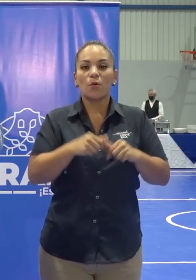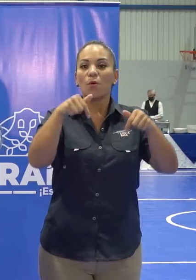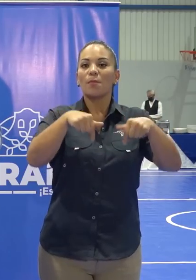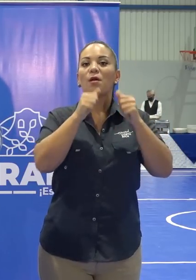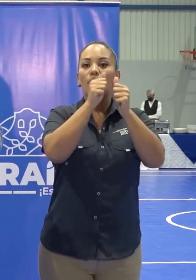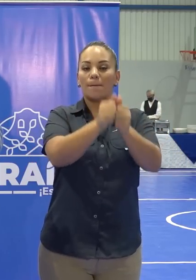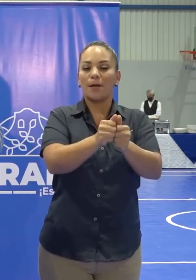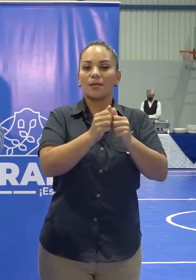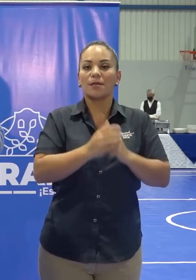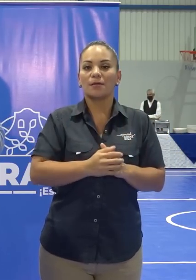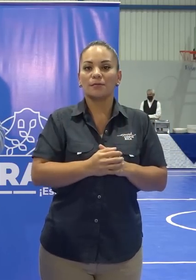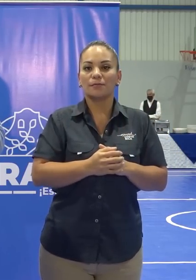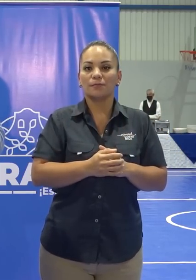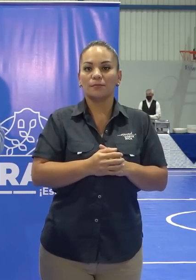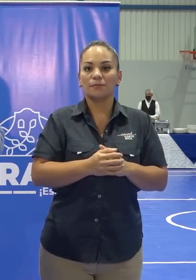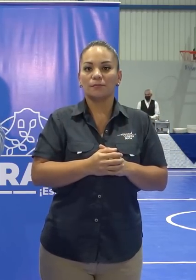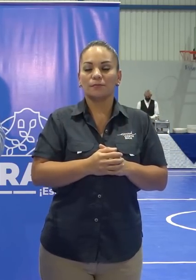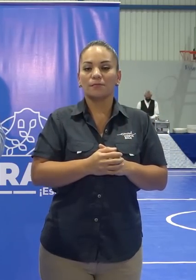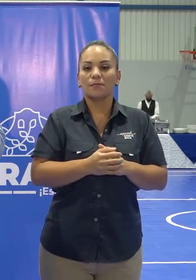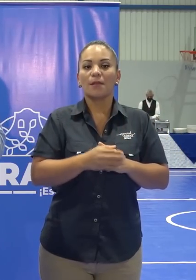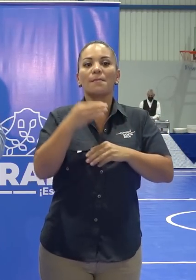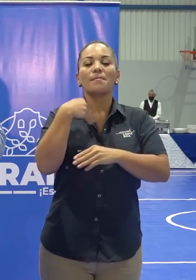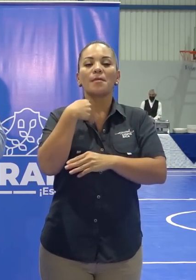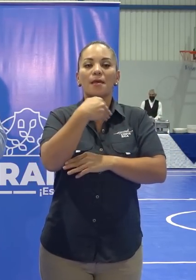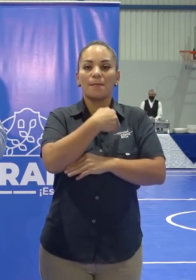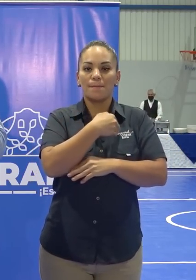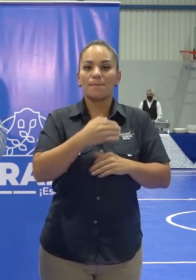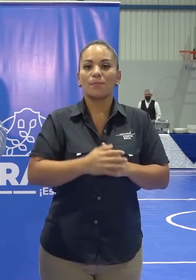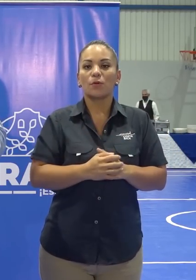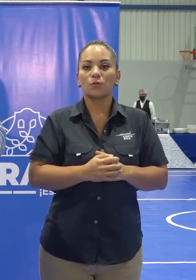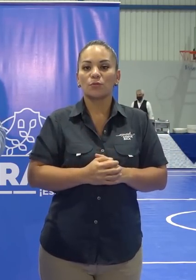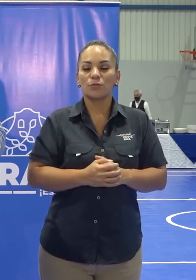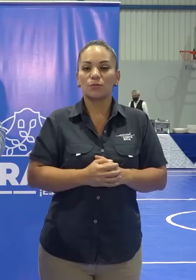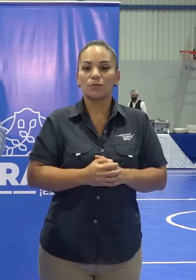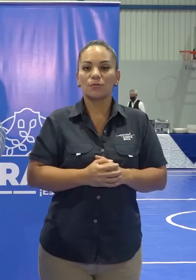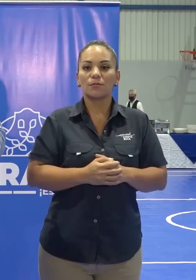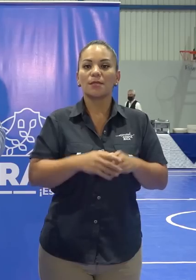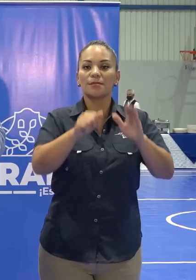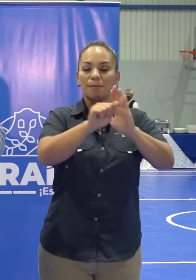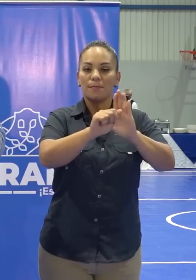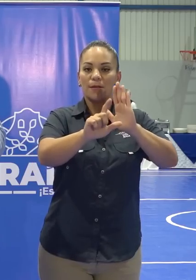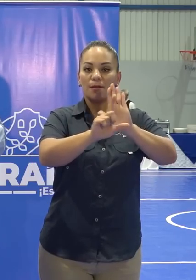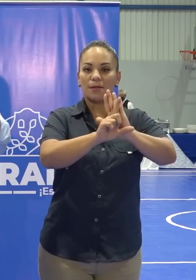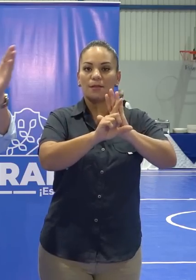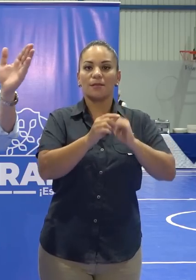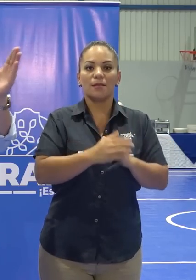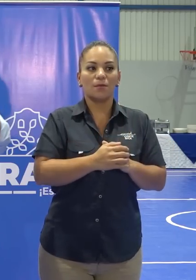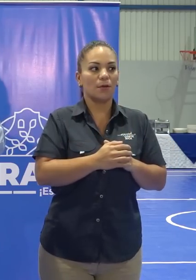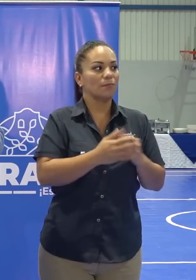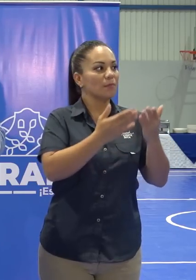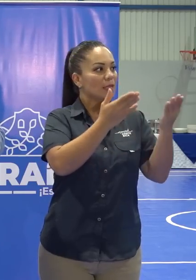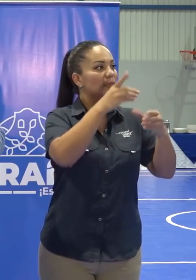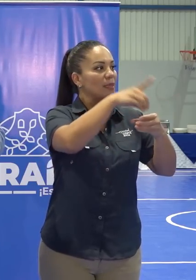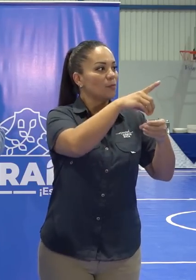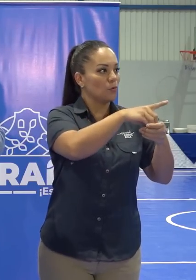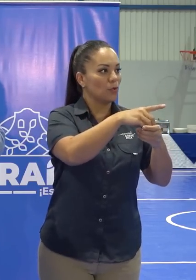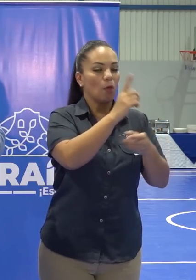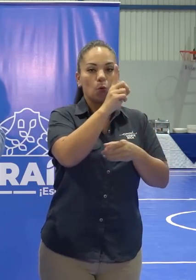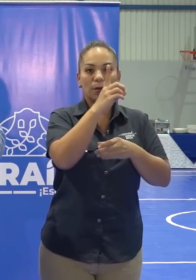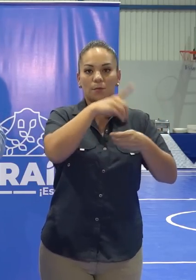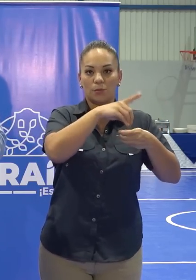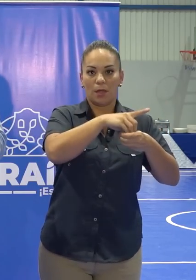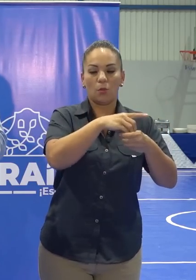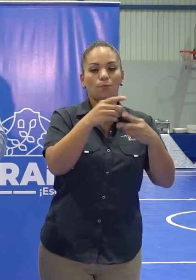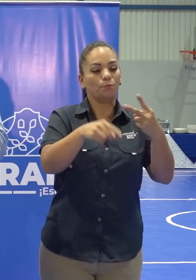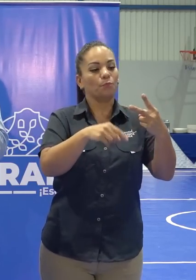acompañan miembros de la Asamblea Legislativa, que son un diputado